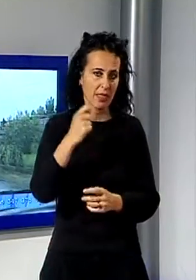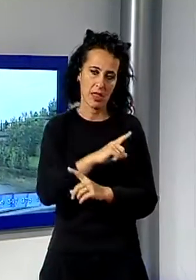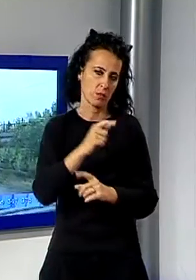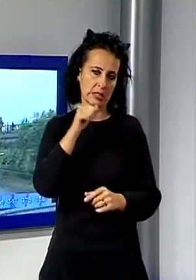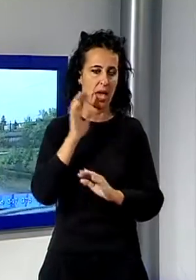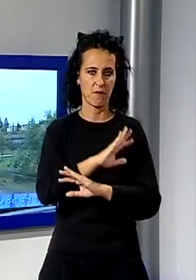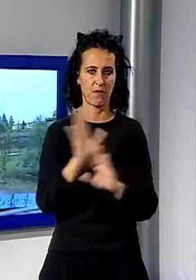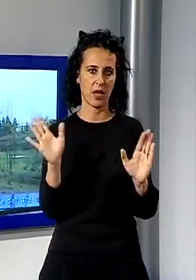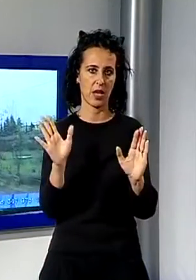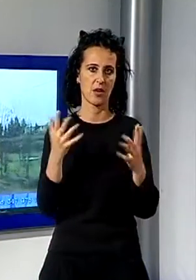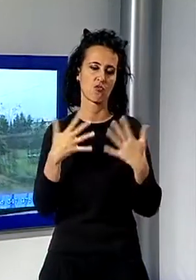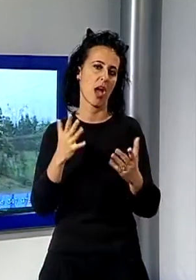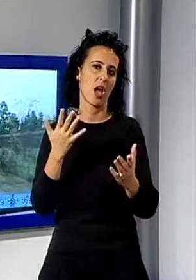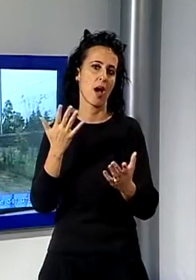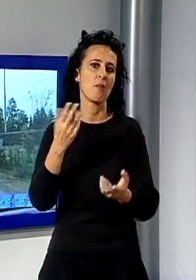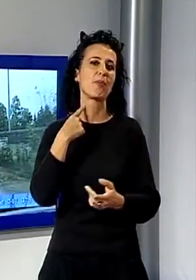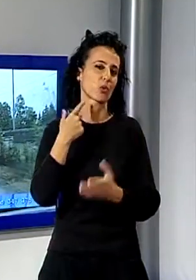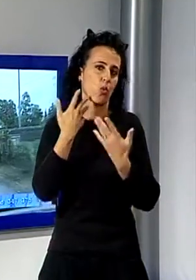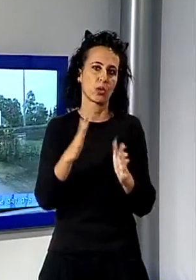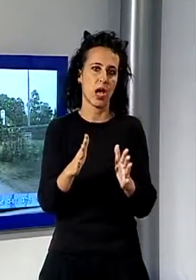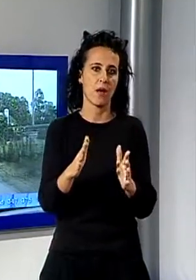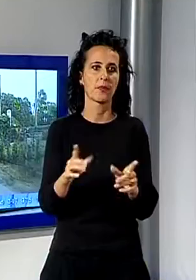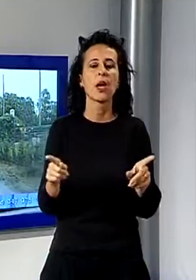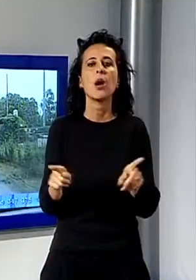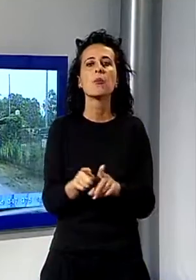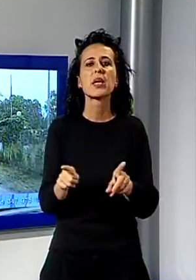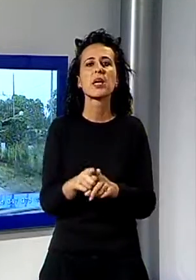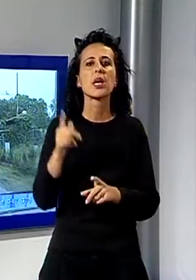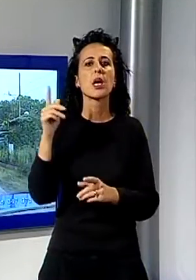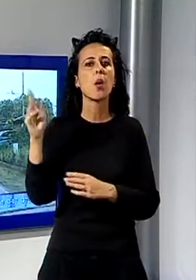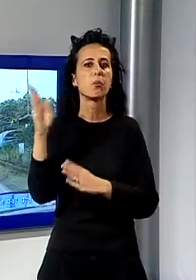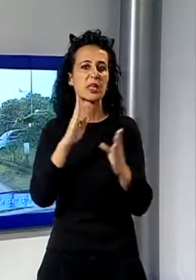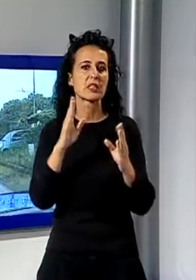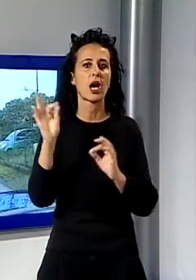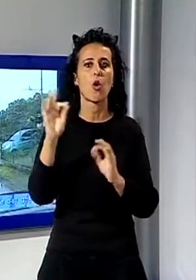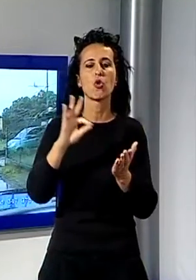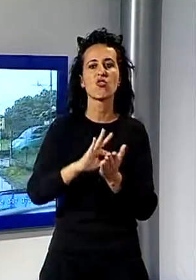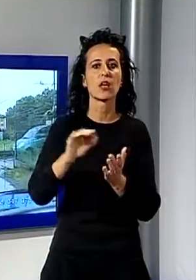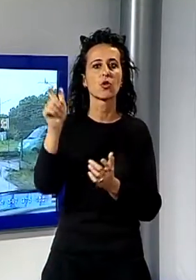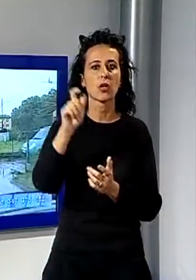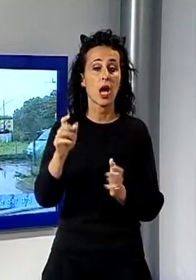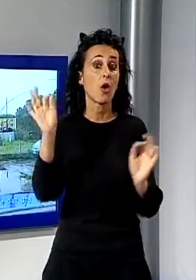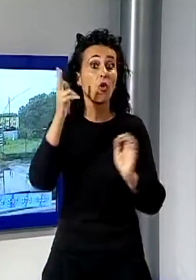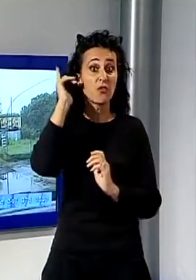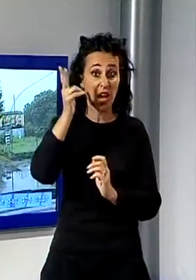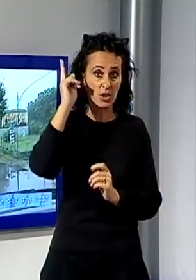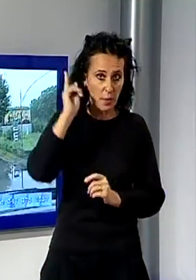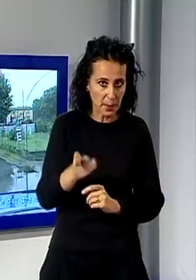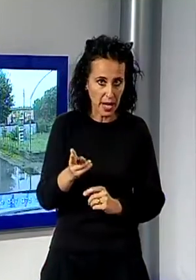come è successo sia a Pisa o nel centro Italia o come è successo in Francia, che ne sono deceduti diverse